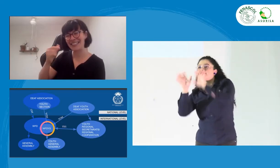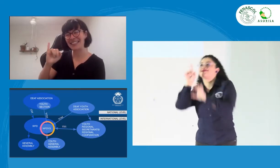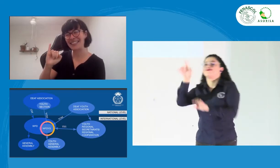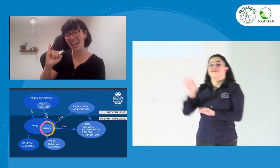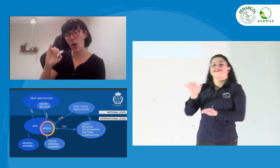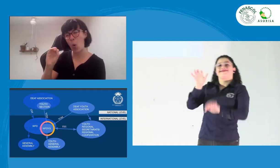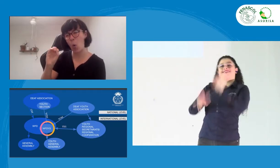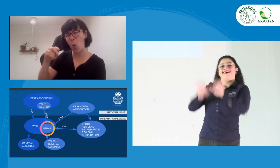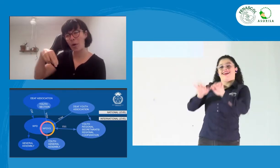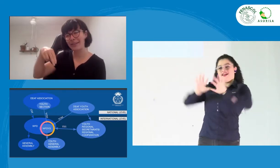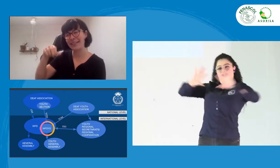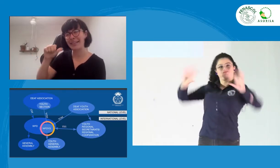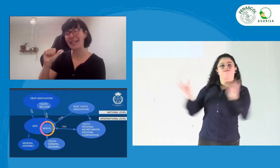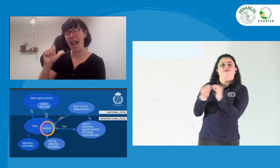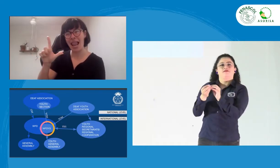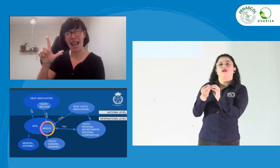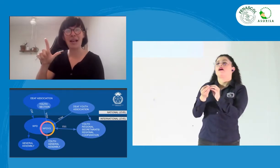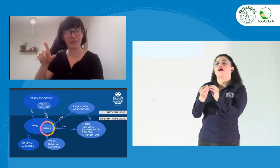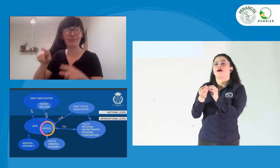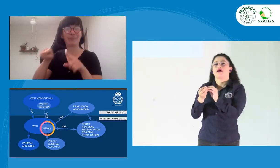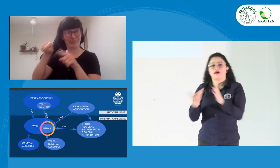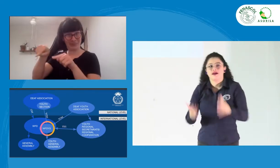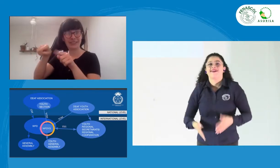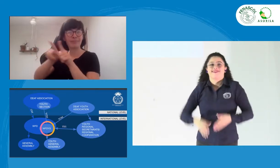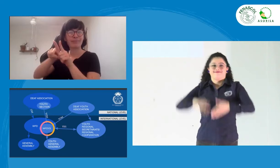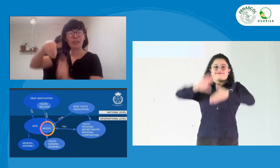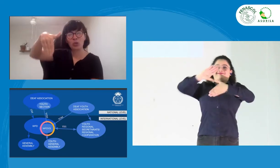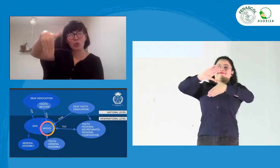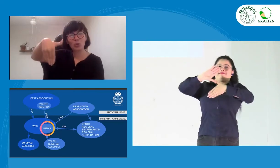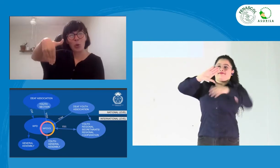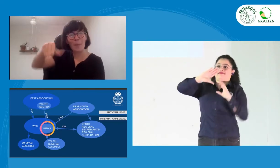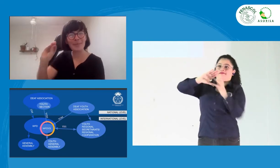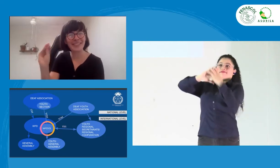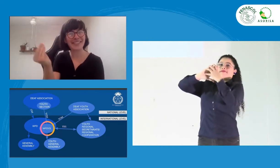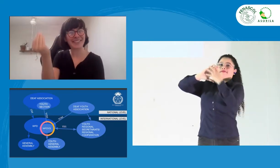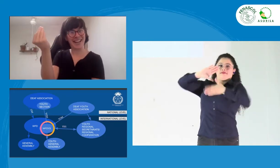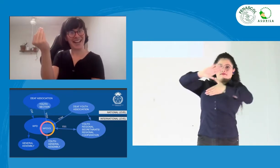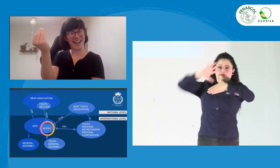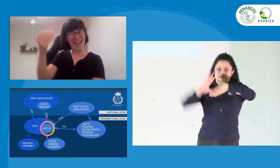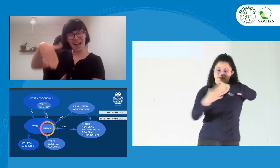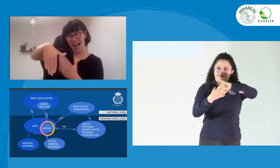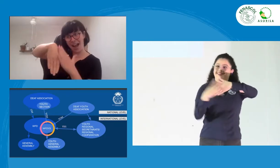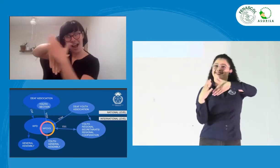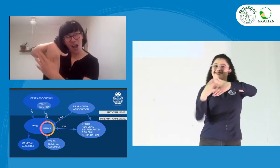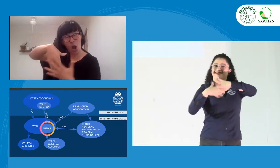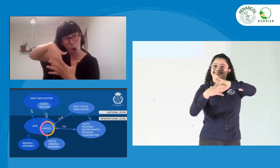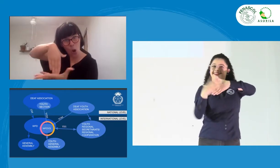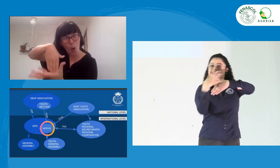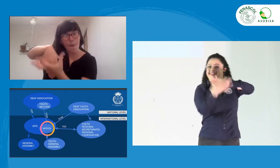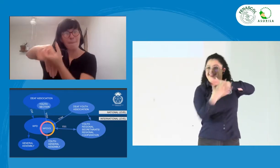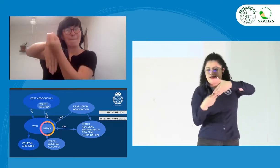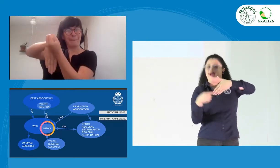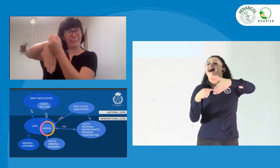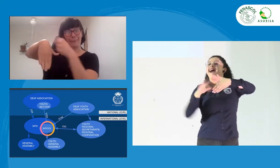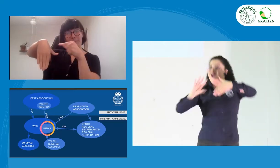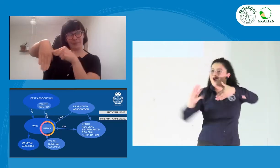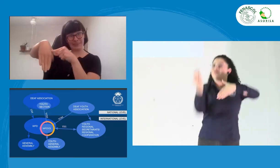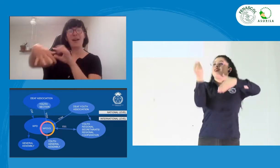secretarías regionales de jóvenes sordos, al igual como se tiene en la WFD. En este